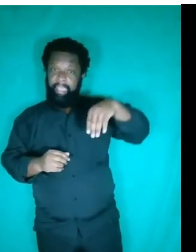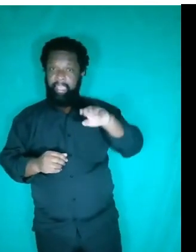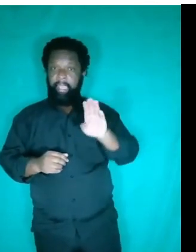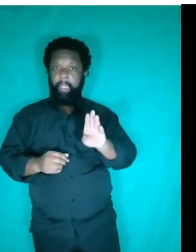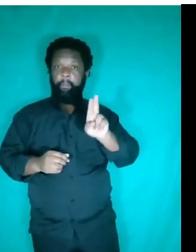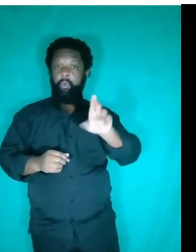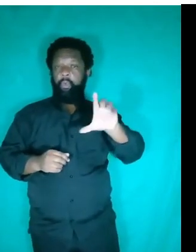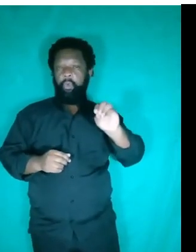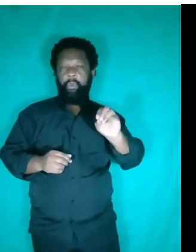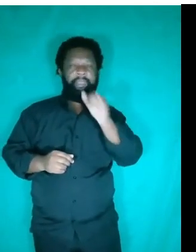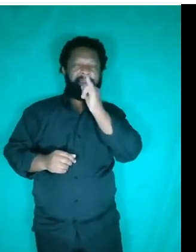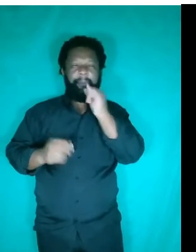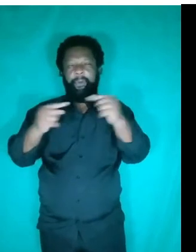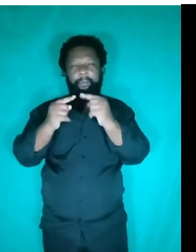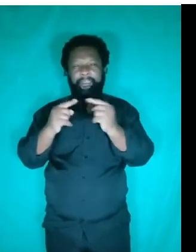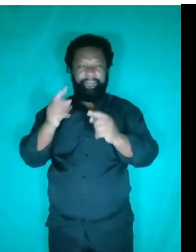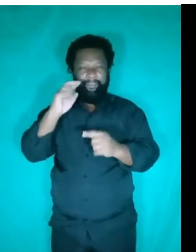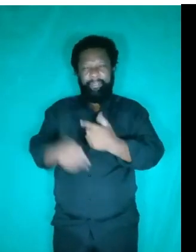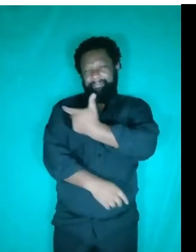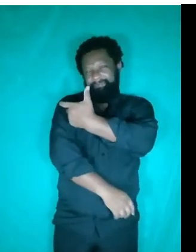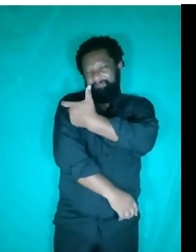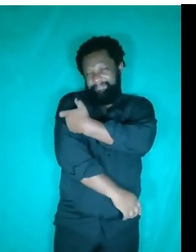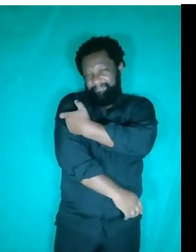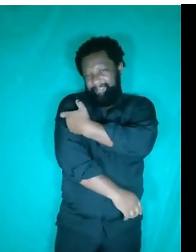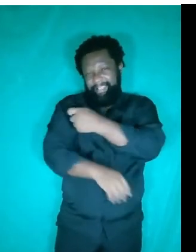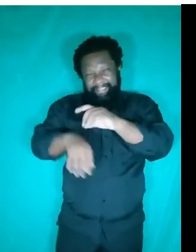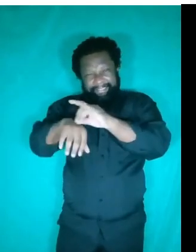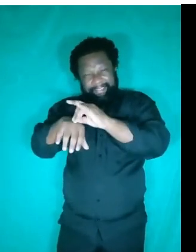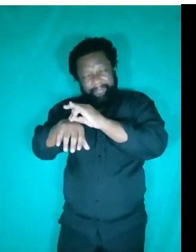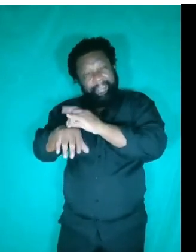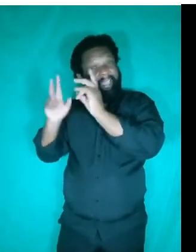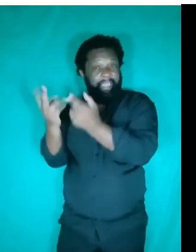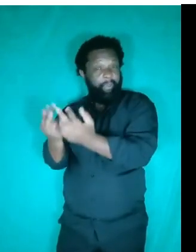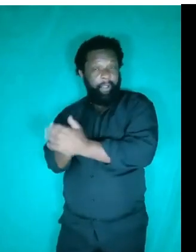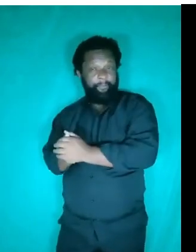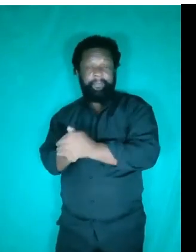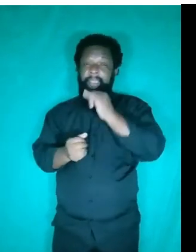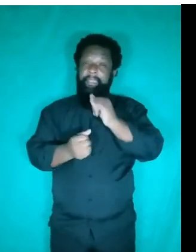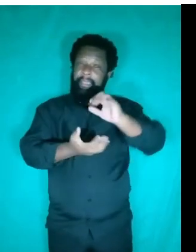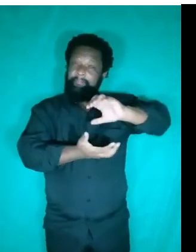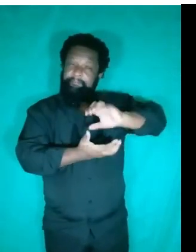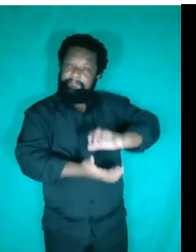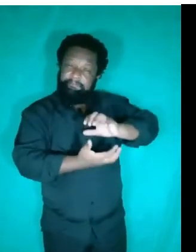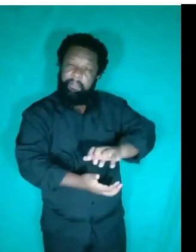à parte preta de uma seringa. Só para que vocês possam imaginar. Essa prensa hidráulica, ela consiste no seguinte,